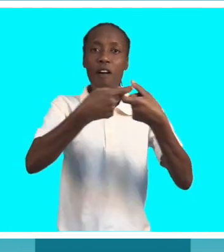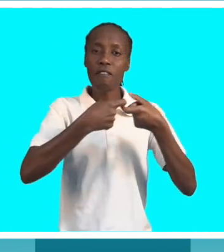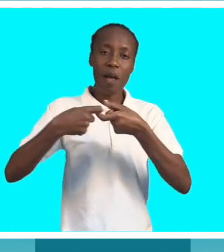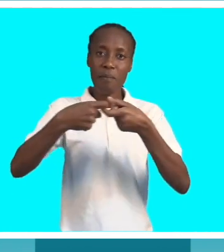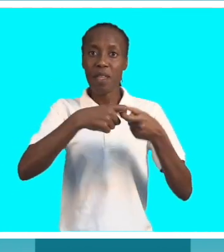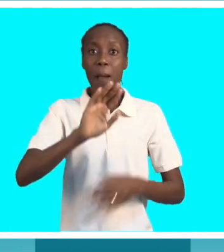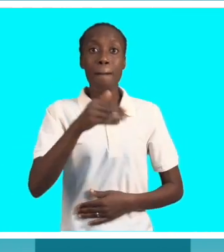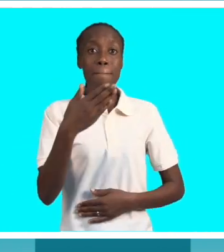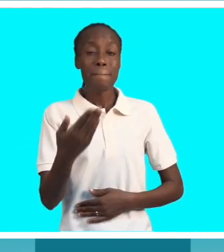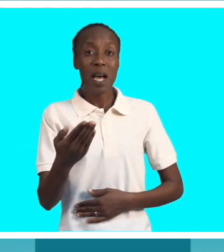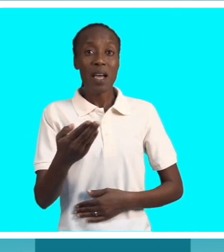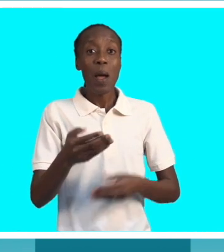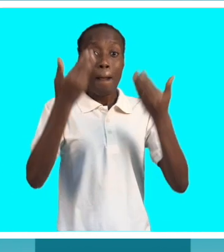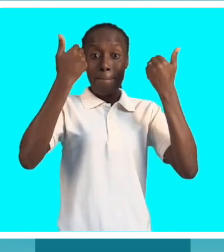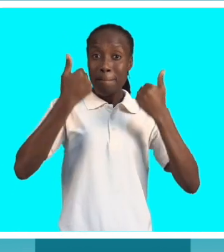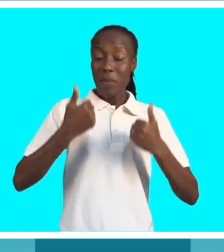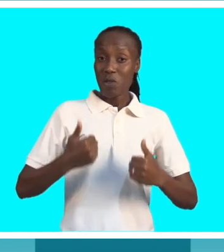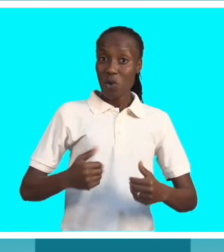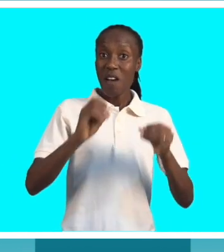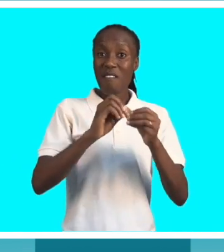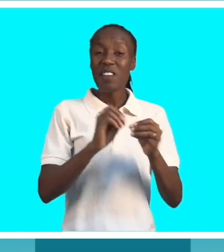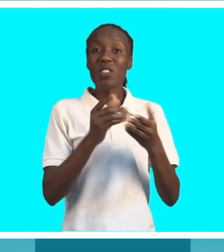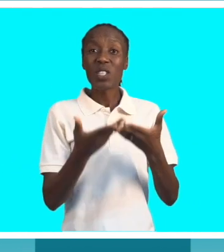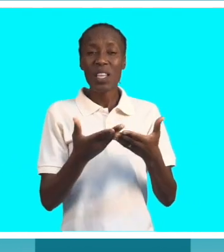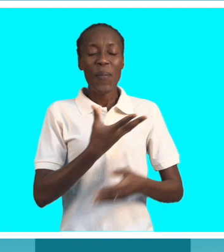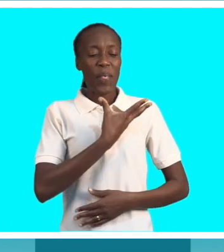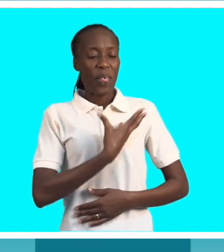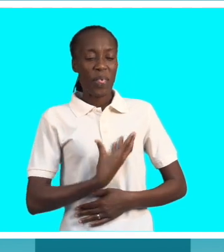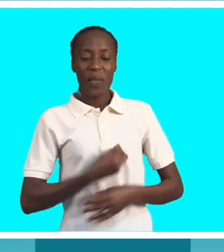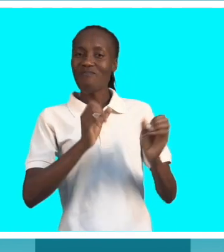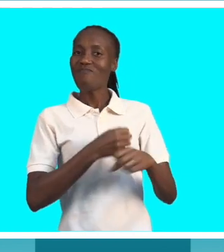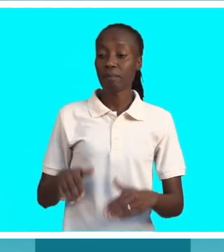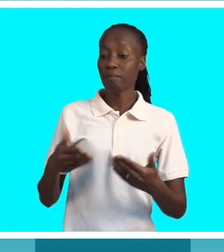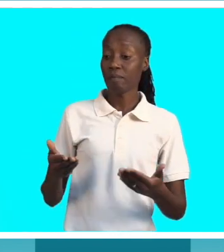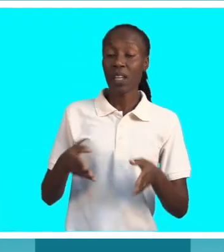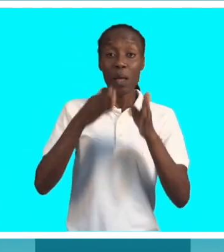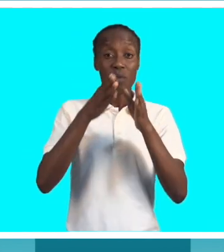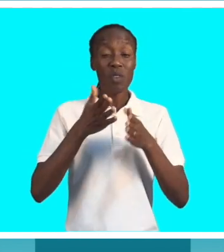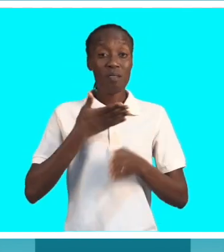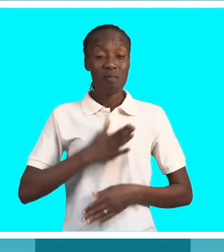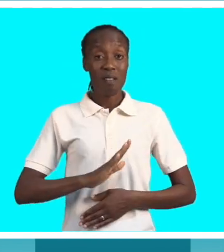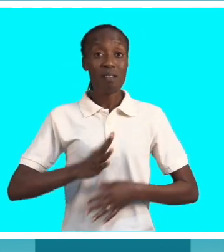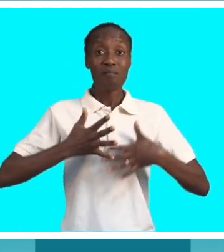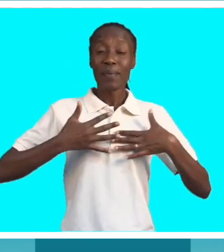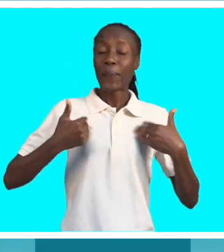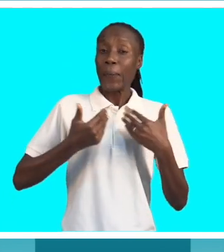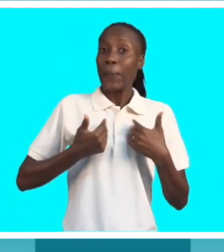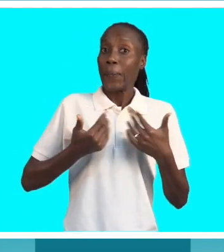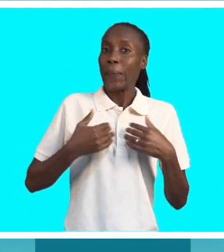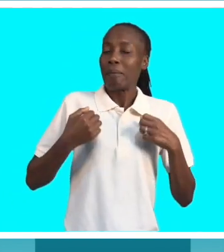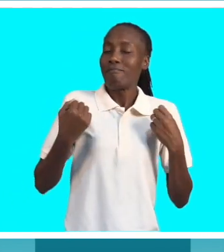evitar transtornos maiores como a depressão. A ansiedade em relação à recuperação poderá